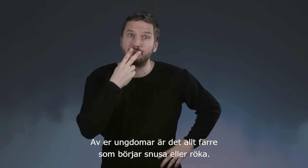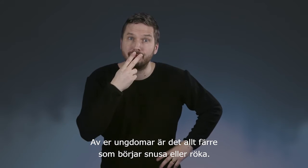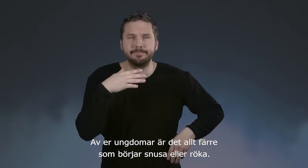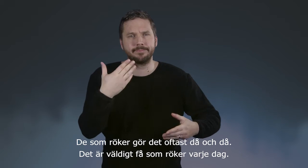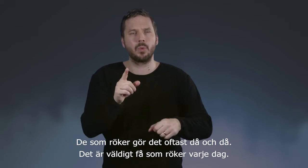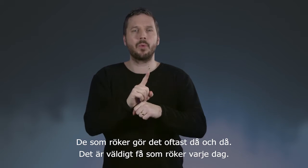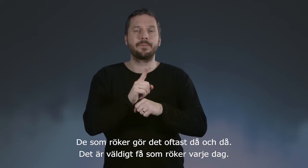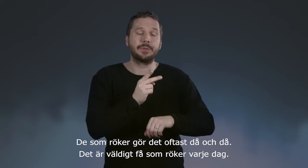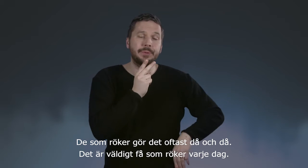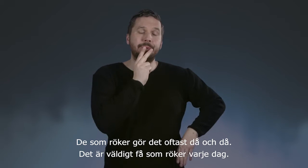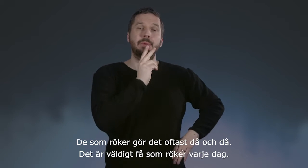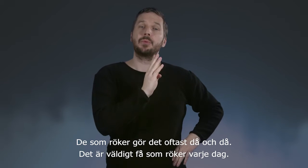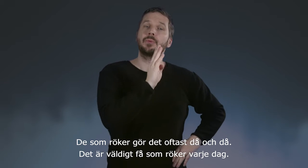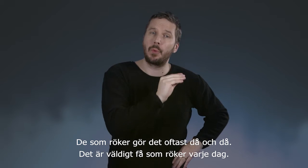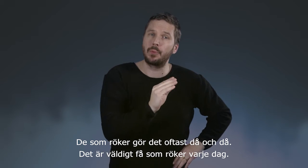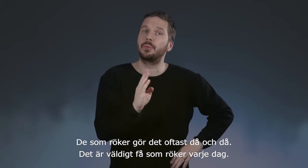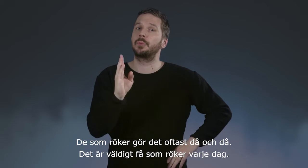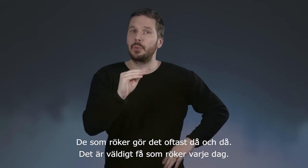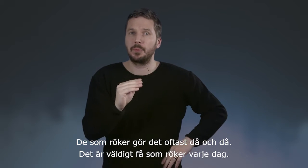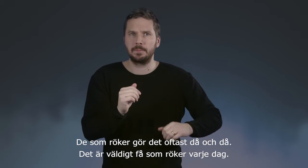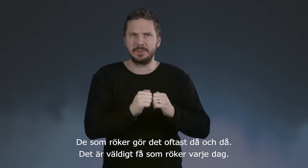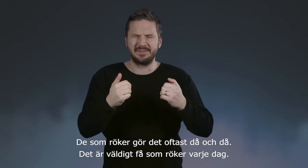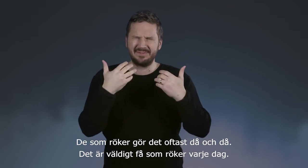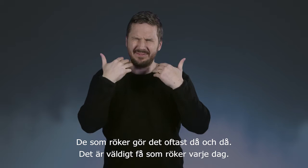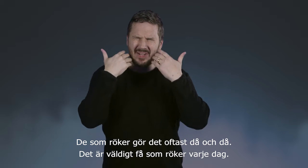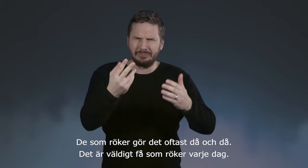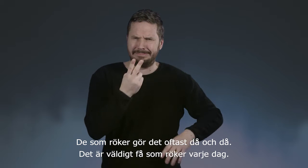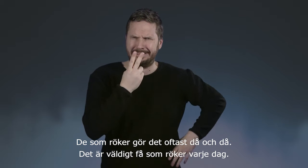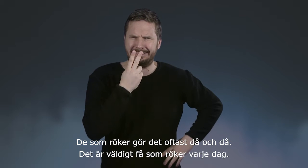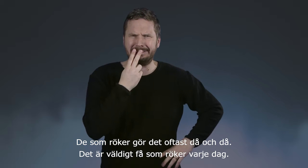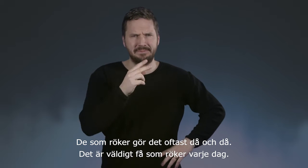De som röker gör det oftast då och då. Det är väldigt få som röker varje dag.